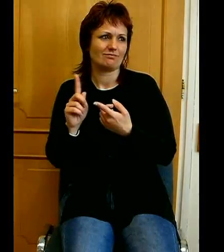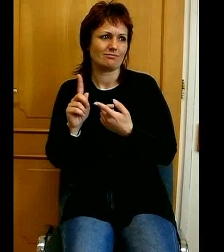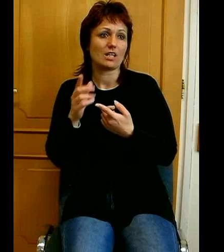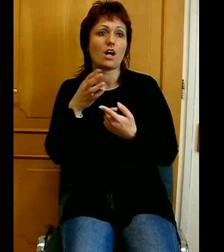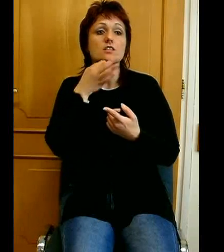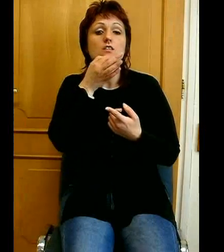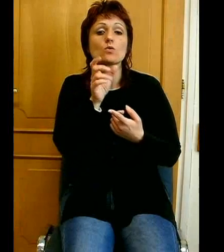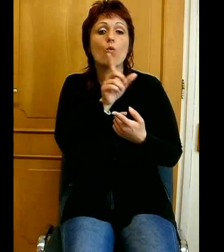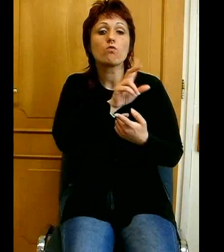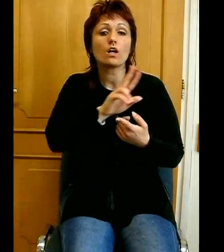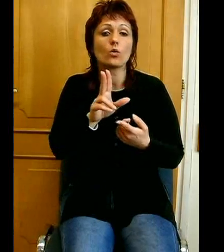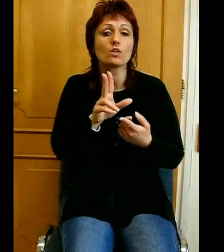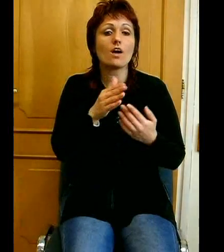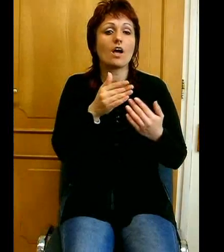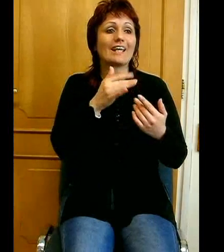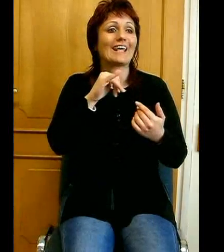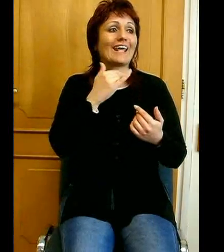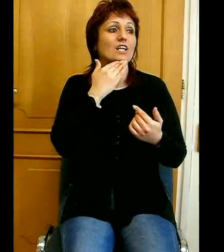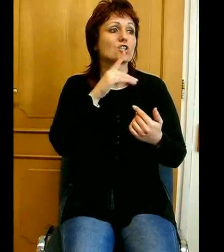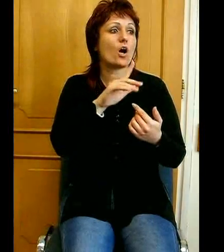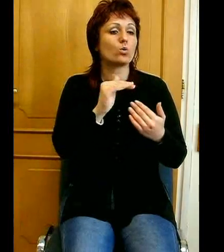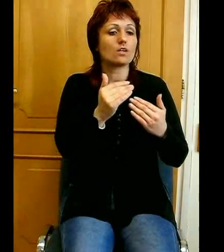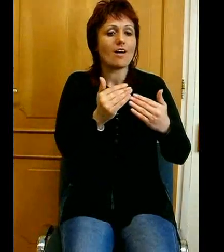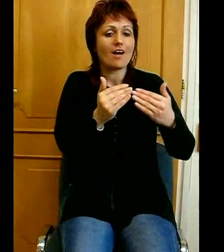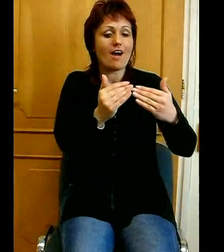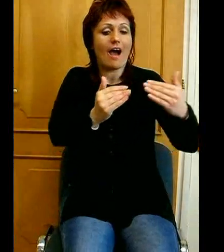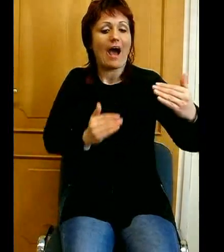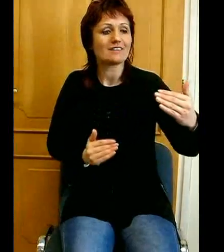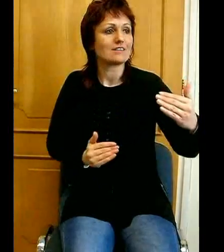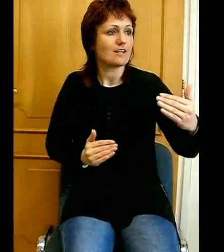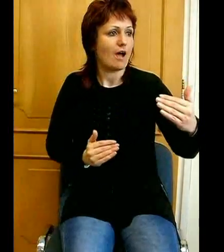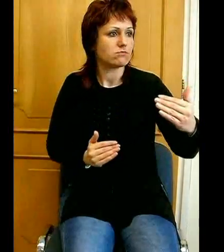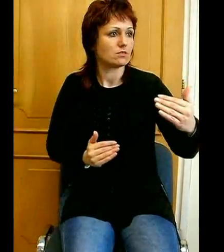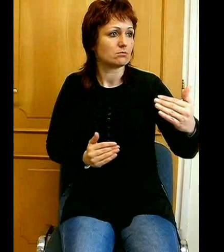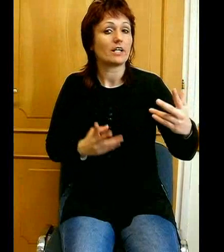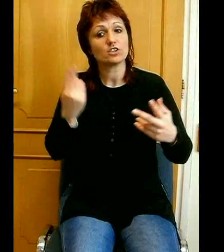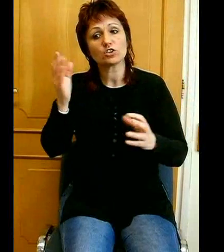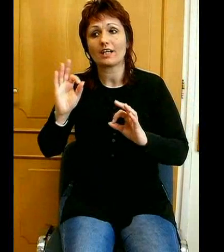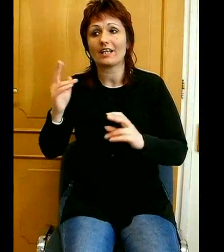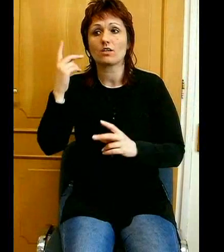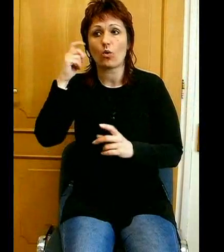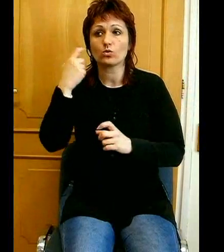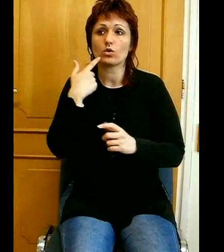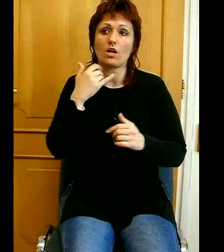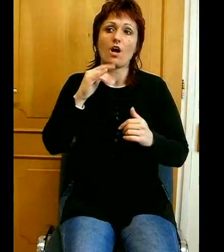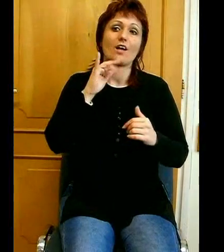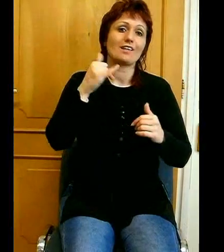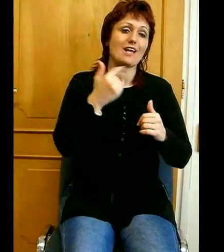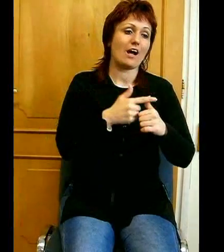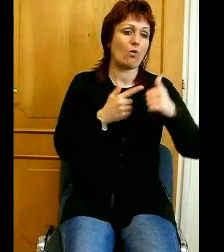Így gondolta Jónak Isten, hogy Jákótot előre helyezte, Ézsaut pedig másként sorolta